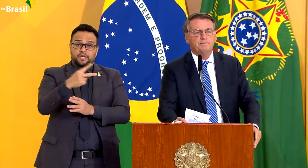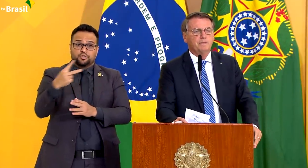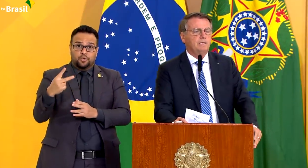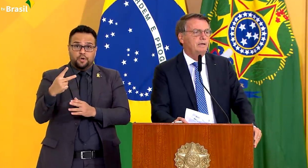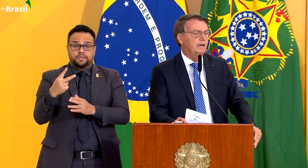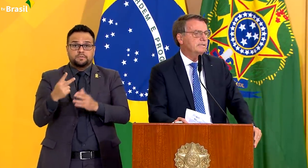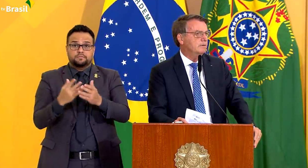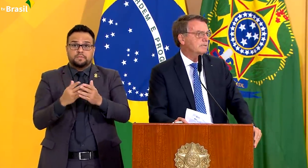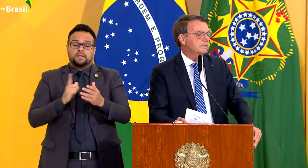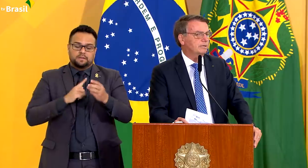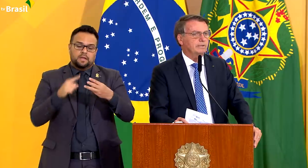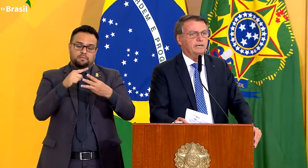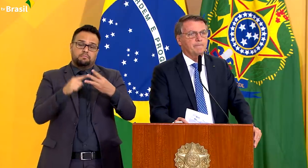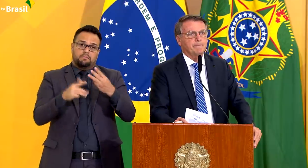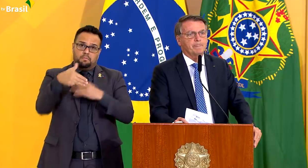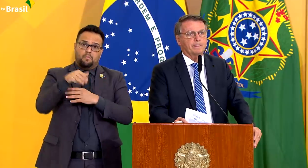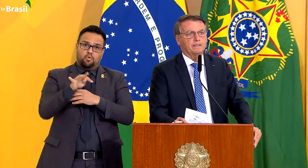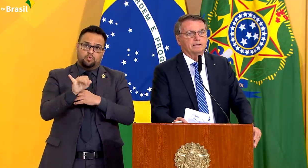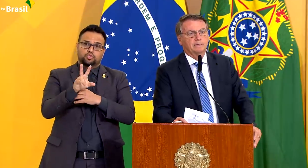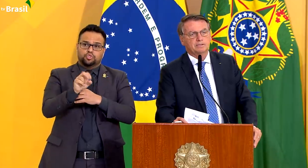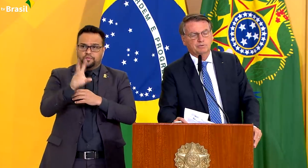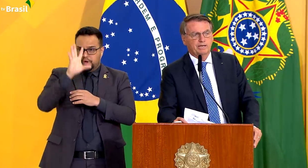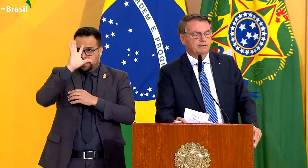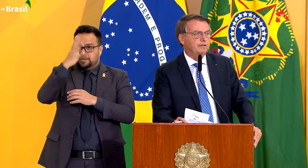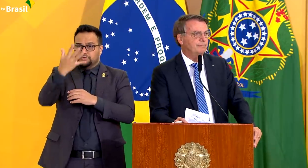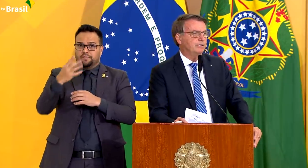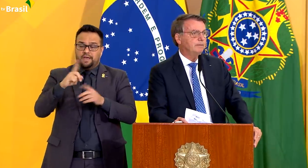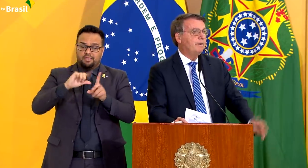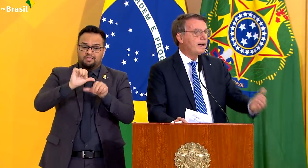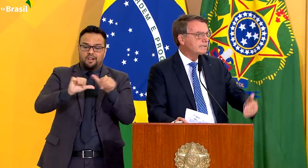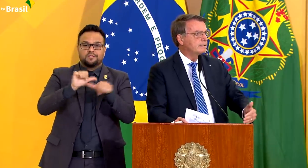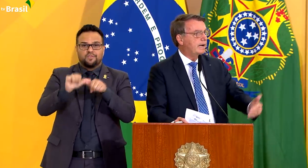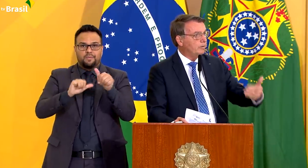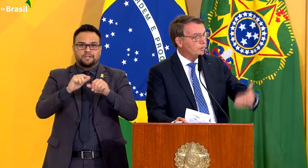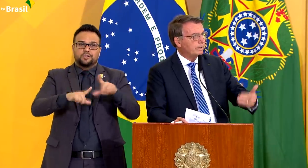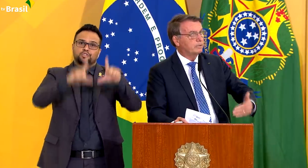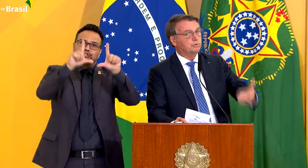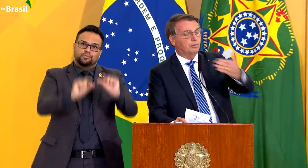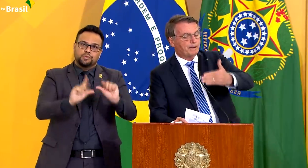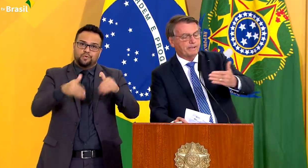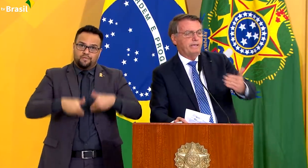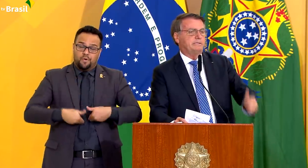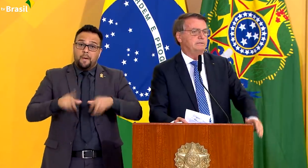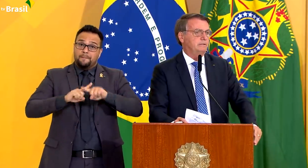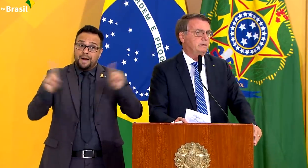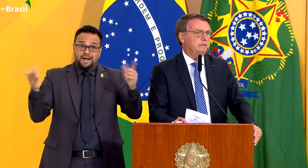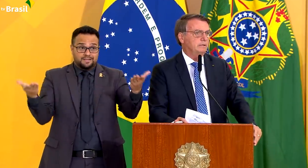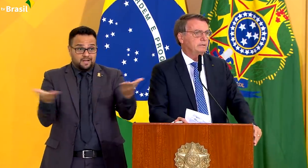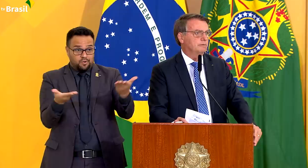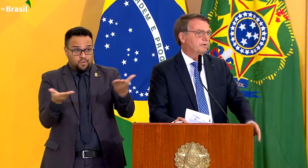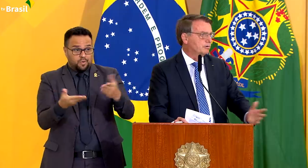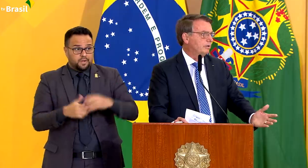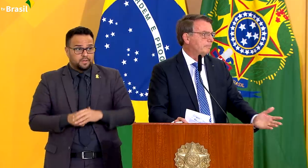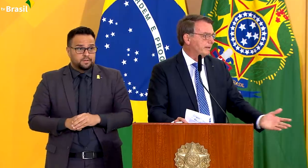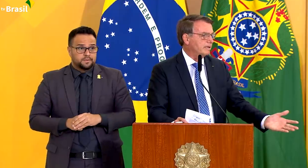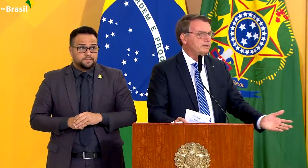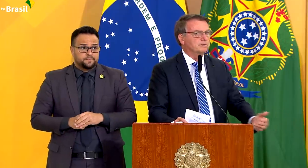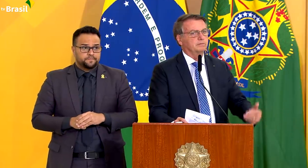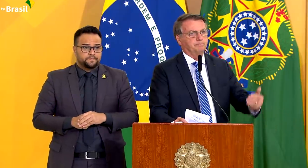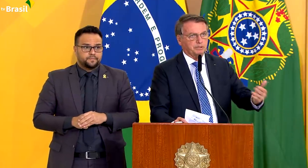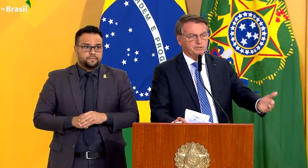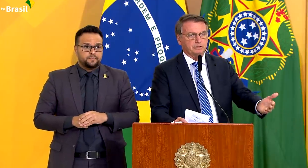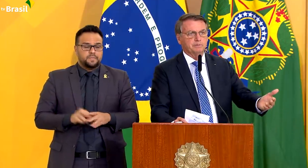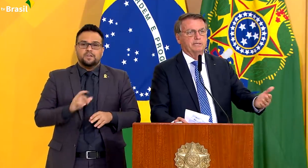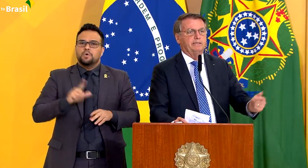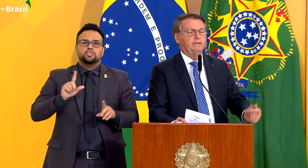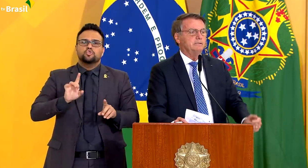resolver essa questão da da denunciação da folha. Mas, o setor presente não ficou apenas